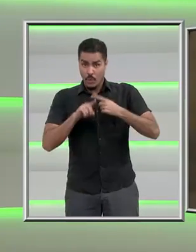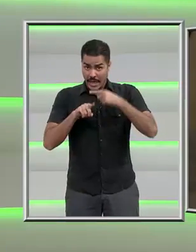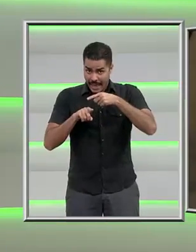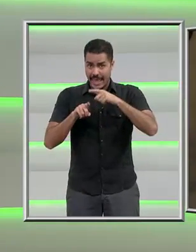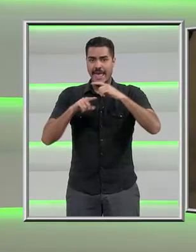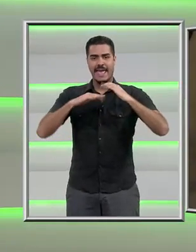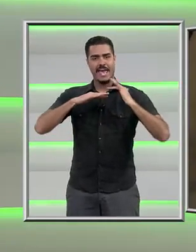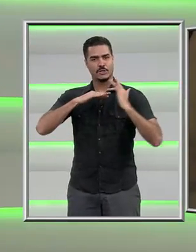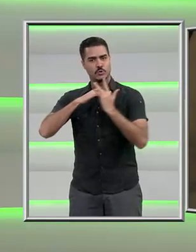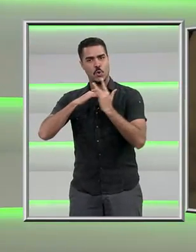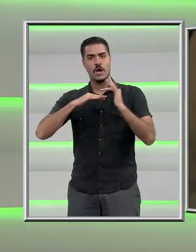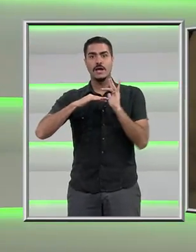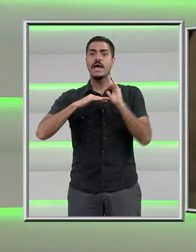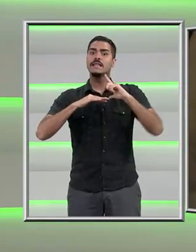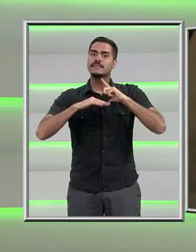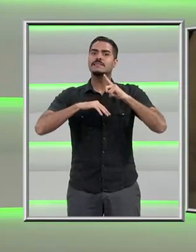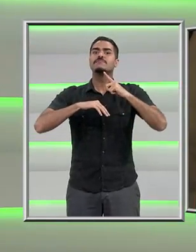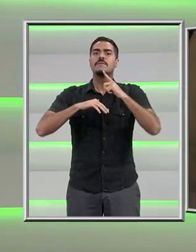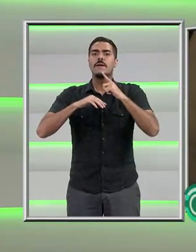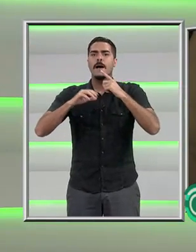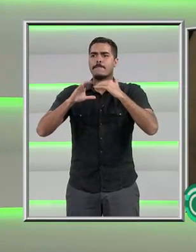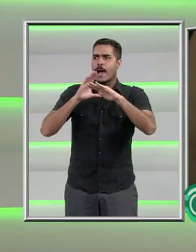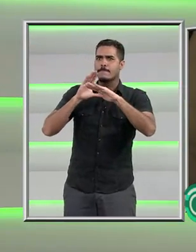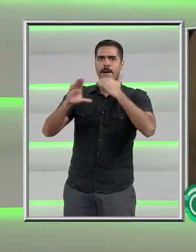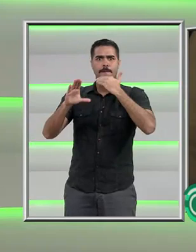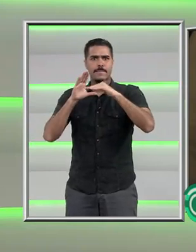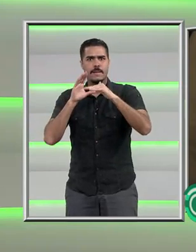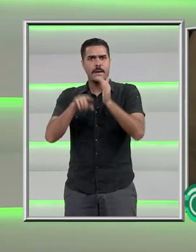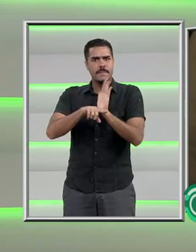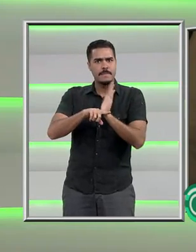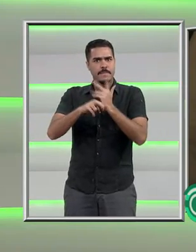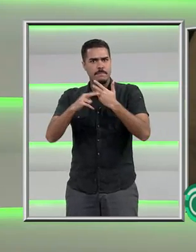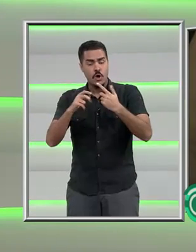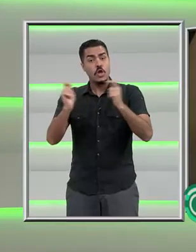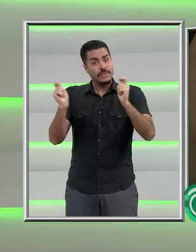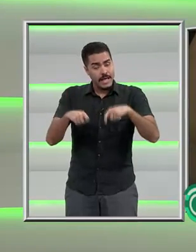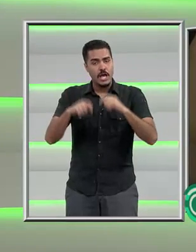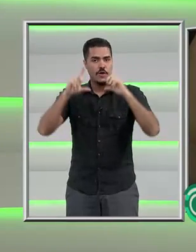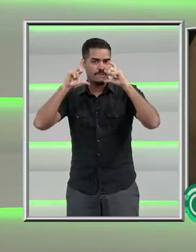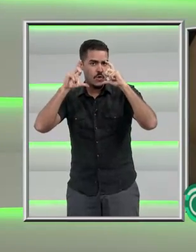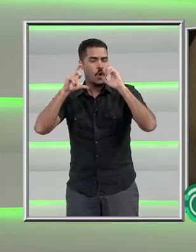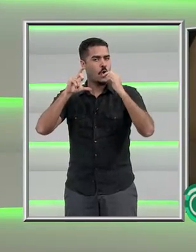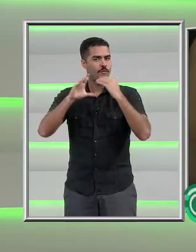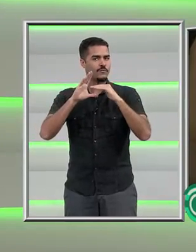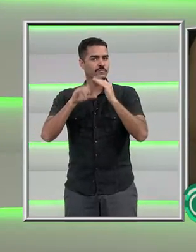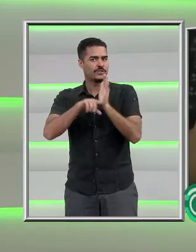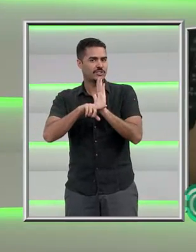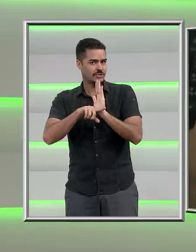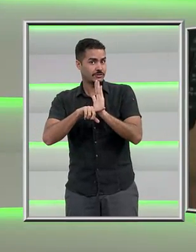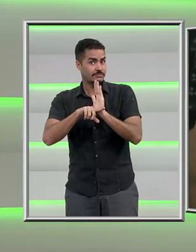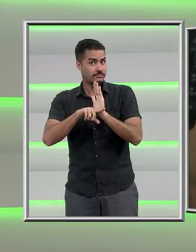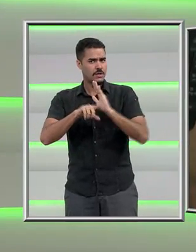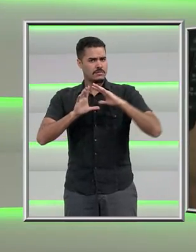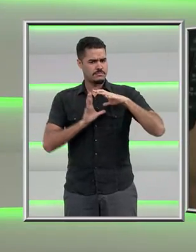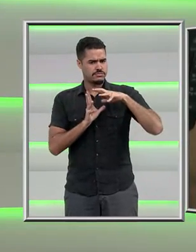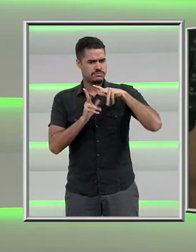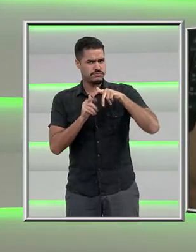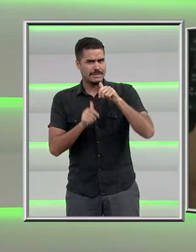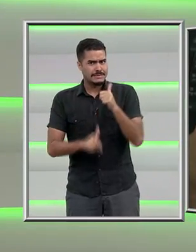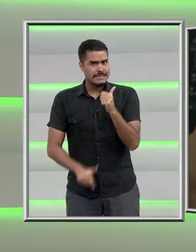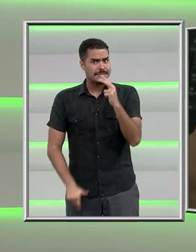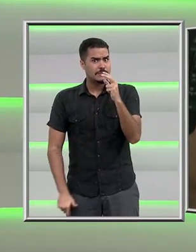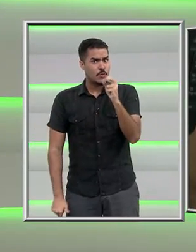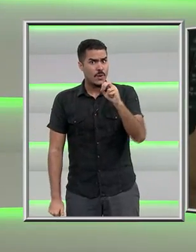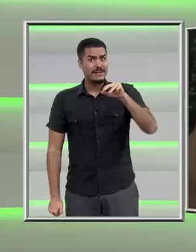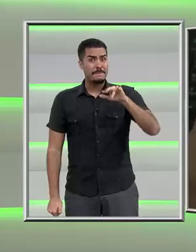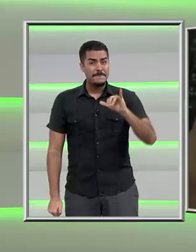social de mensagens instantâneas que pode ser usada para enviar fotos ou vídeos. Em todo o mundo já são cerca